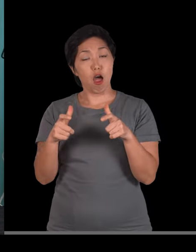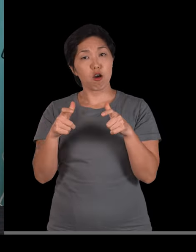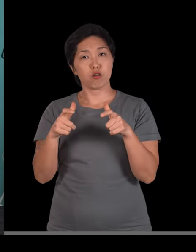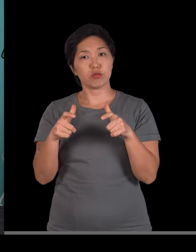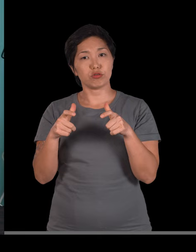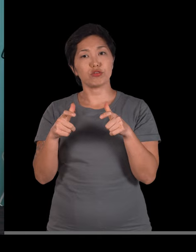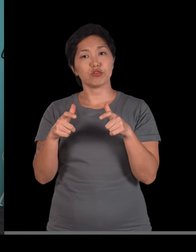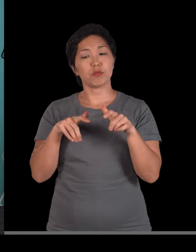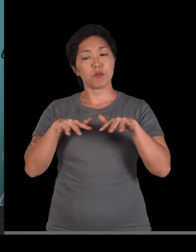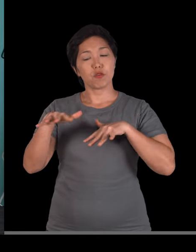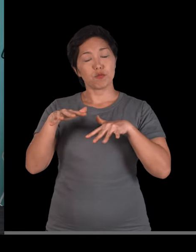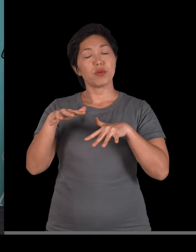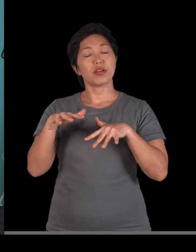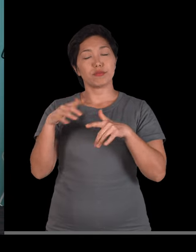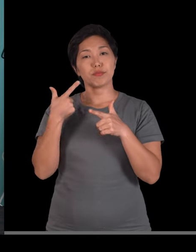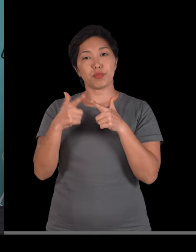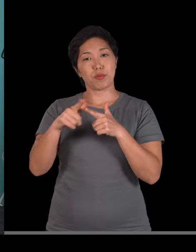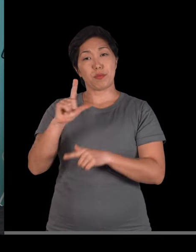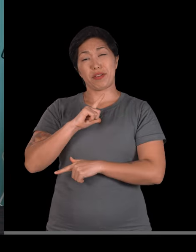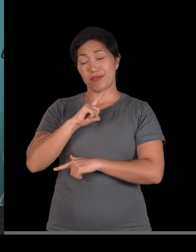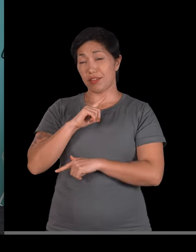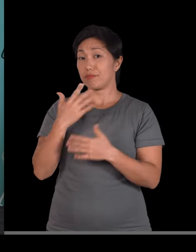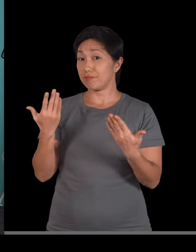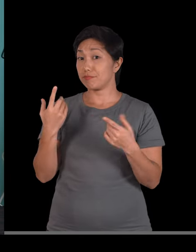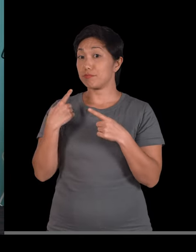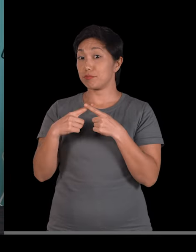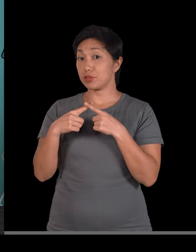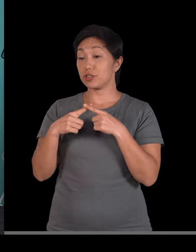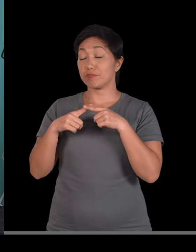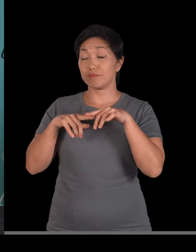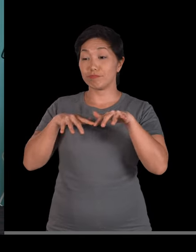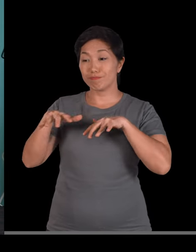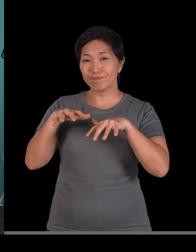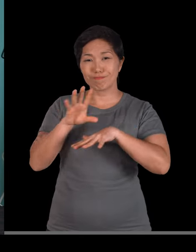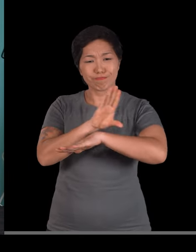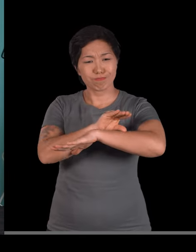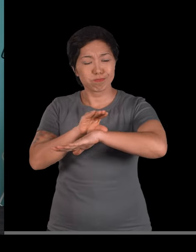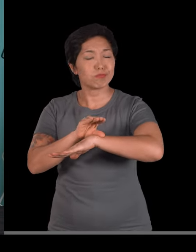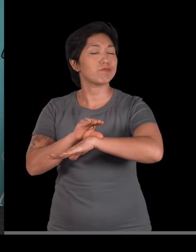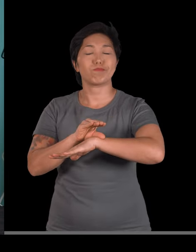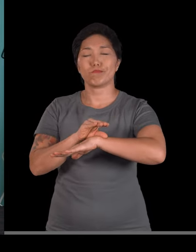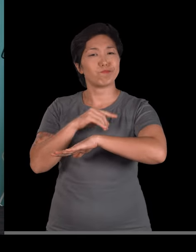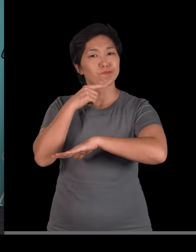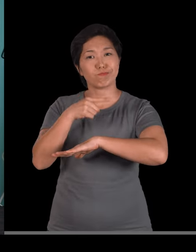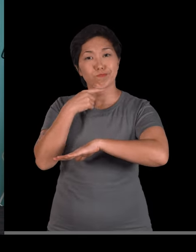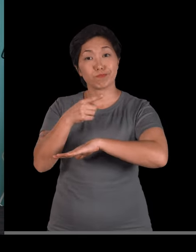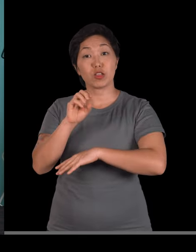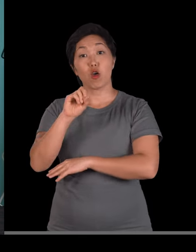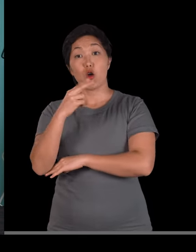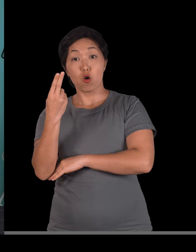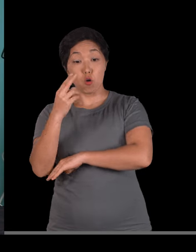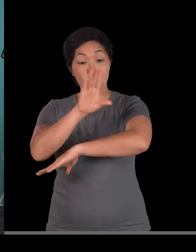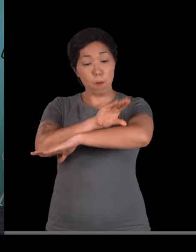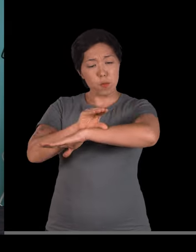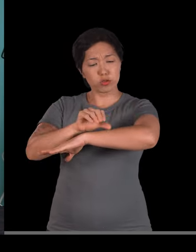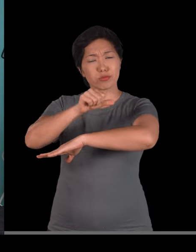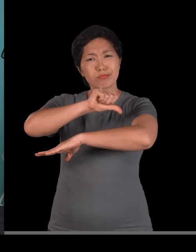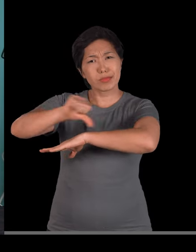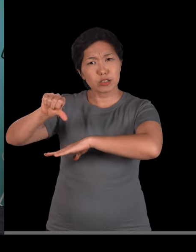o movimento fica comprometido. Por quê? Porque não consegue ativar esses músculos. Ou se você já teve uma lesão muscular, torceu,